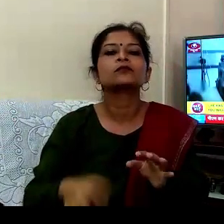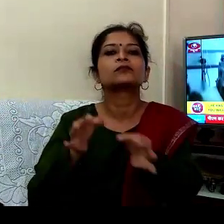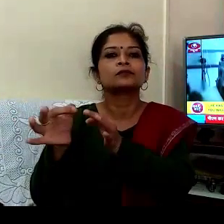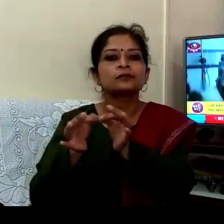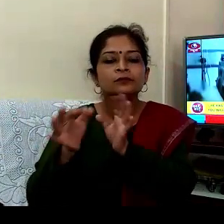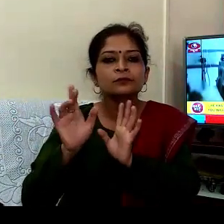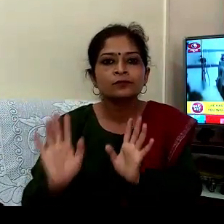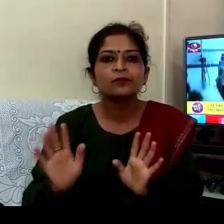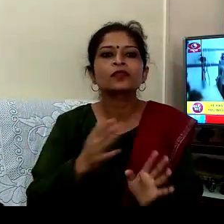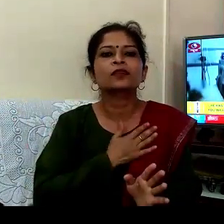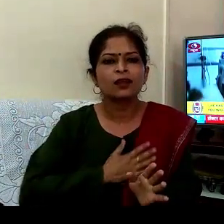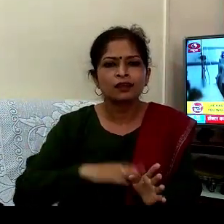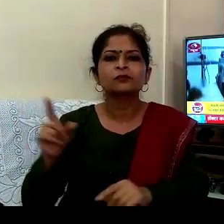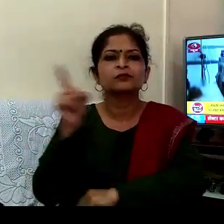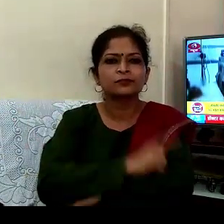مریض